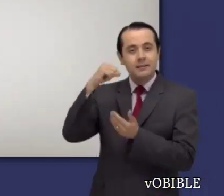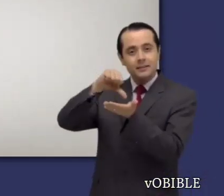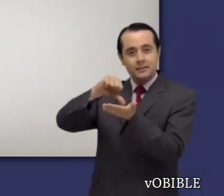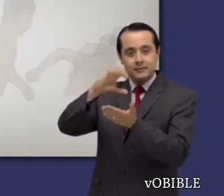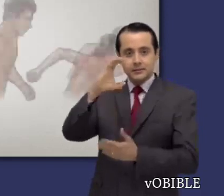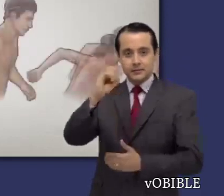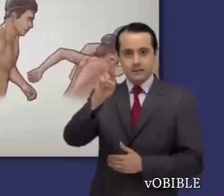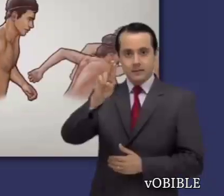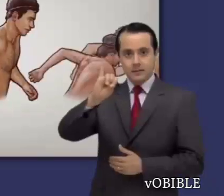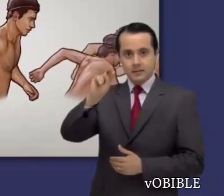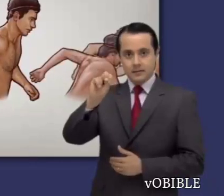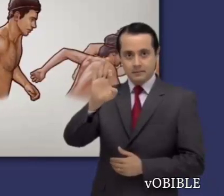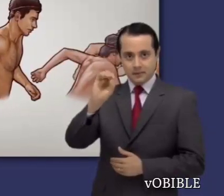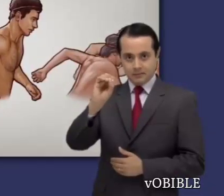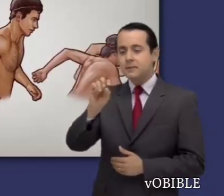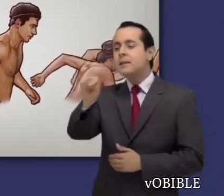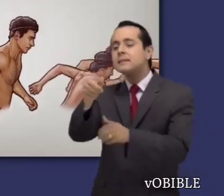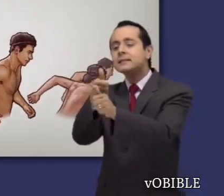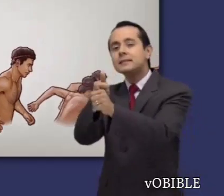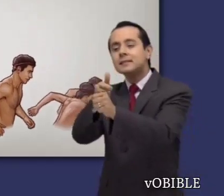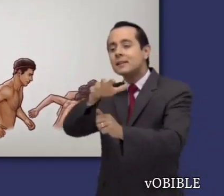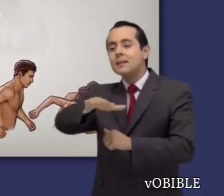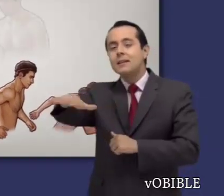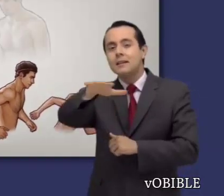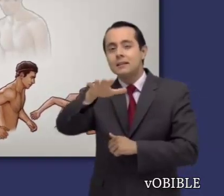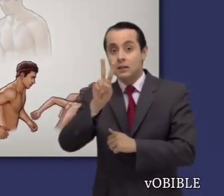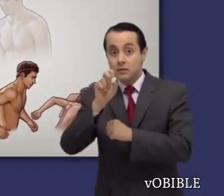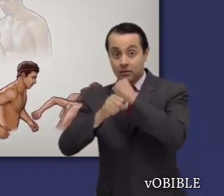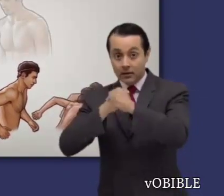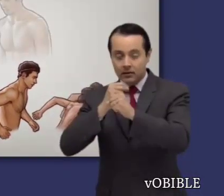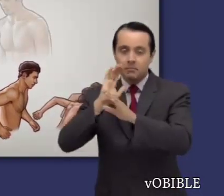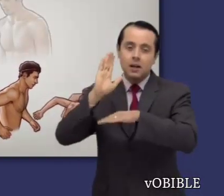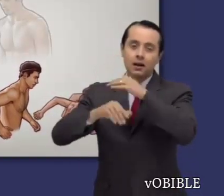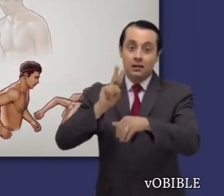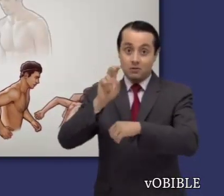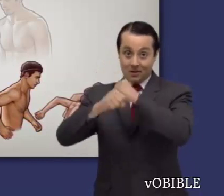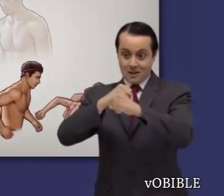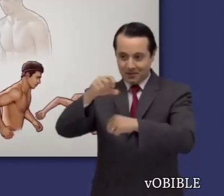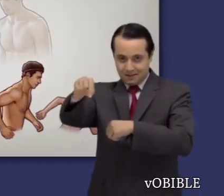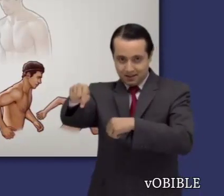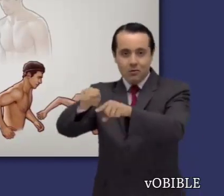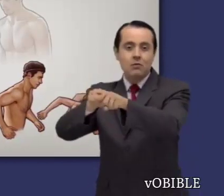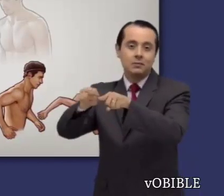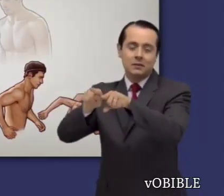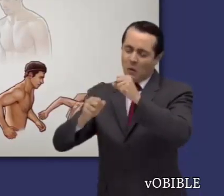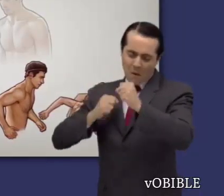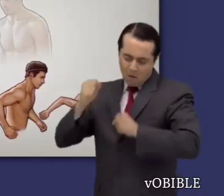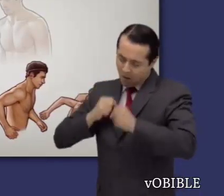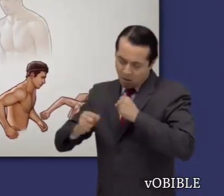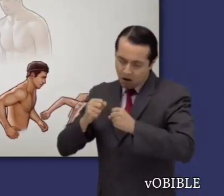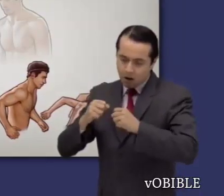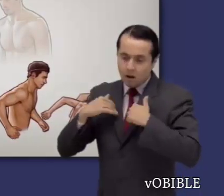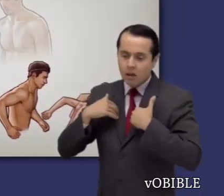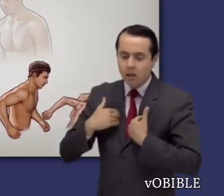¿Lo sabía? Los juegos ismicos se celebraban cerca de Corinto cada dos años. Aprovechando que eran